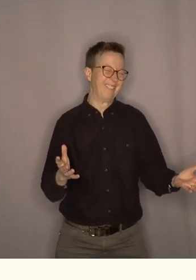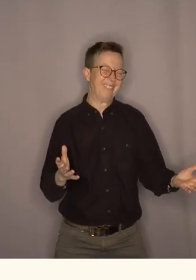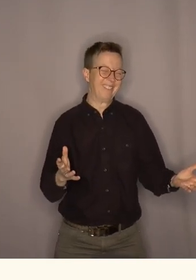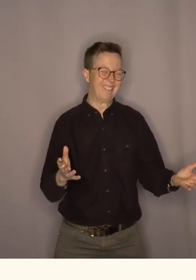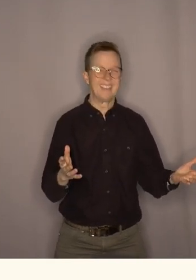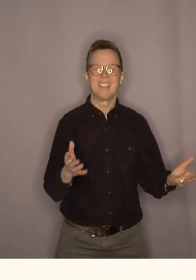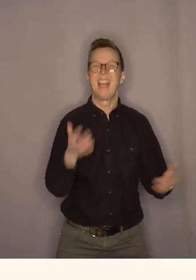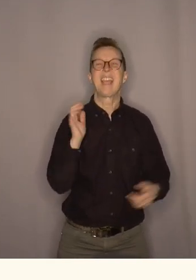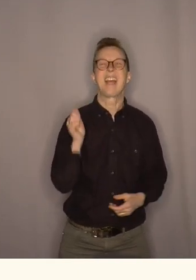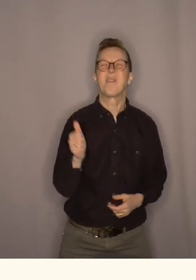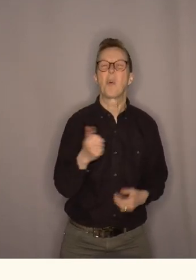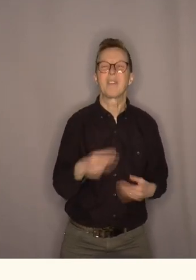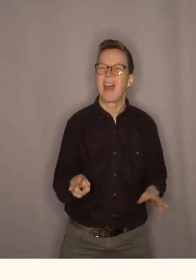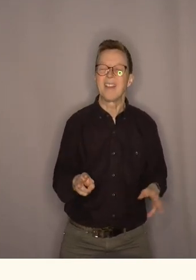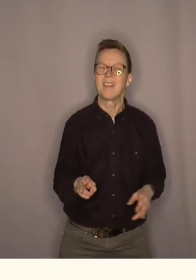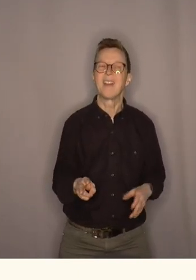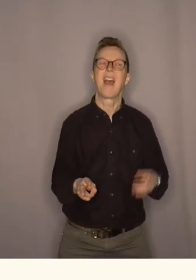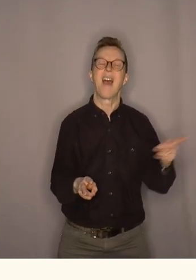det er ikke det